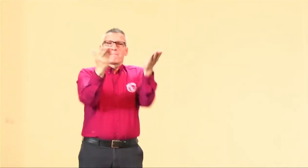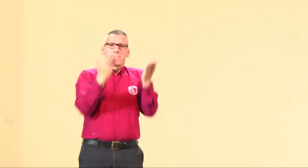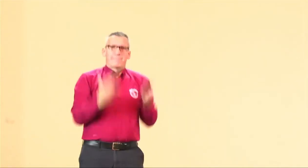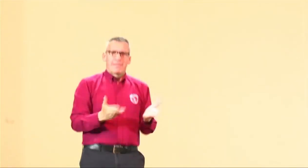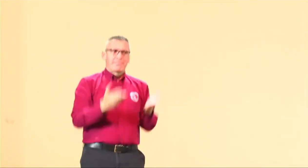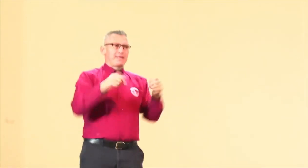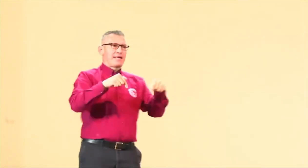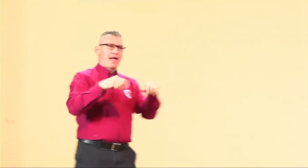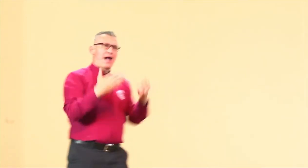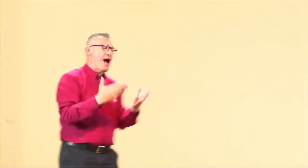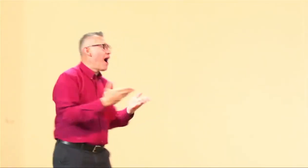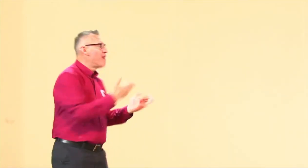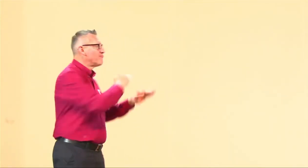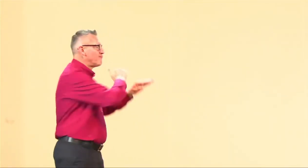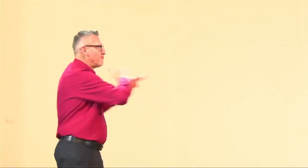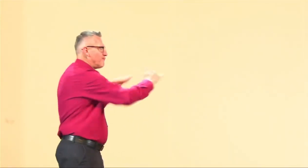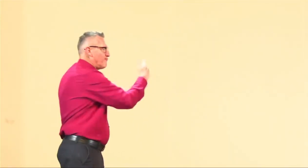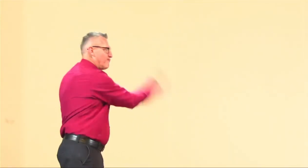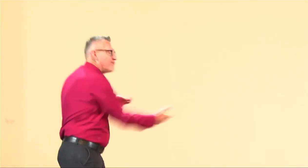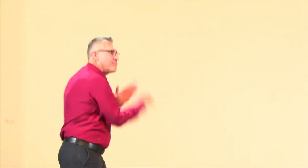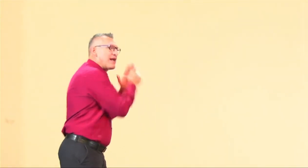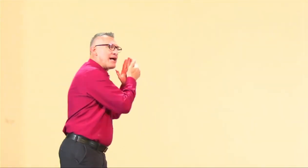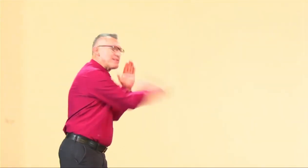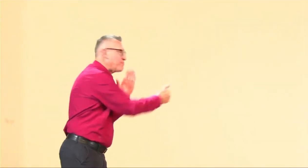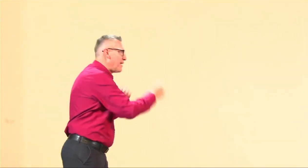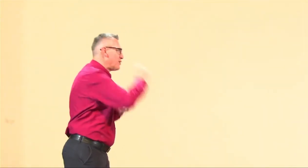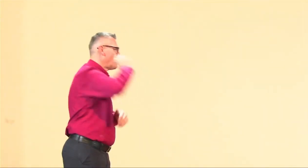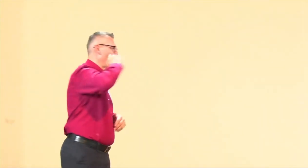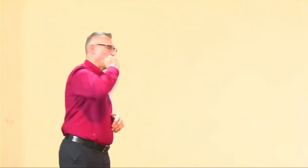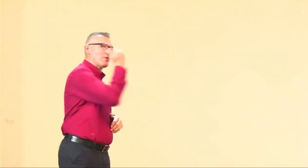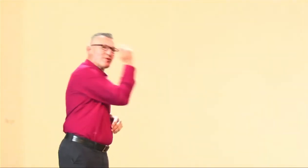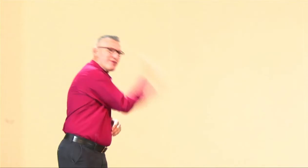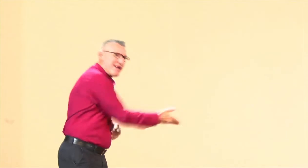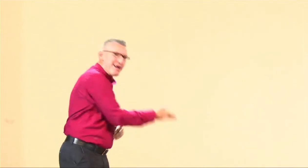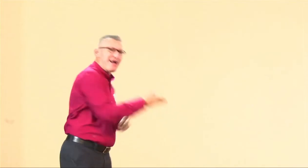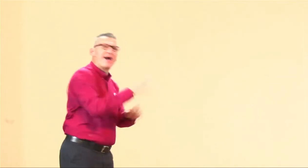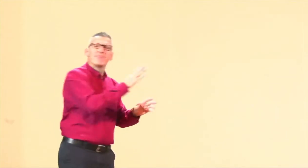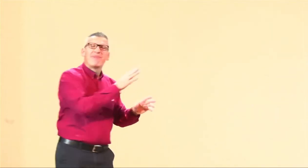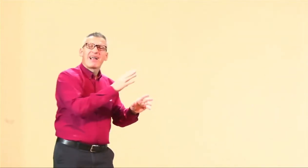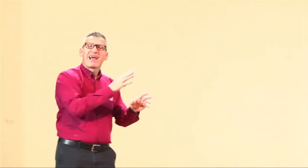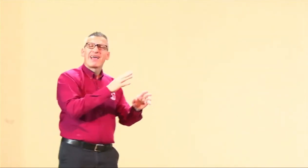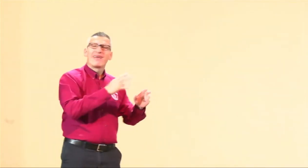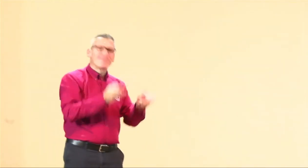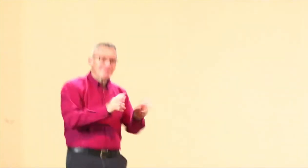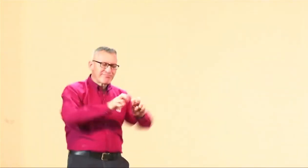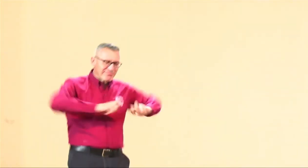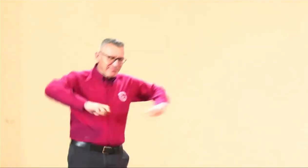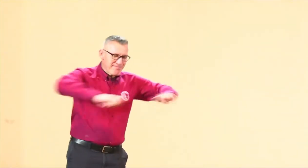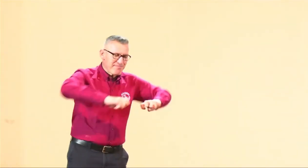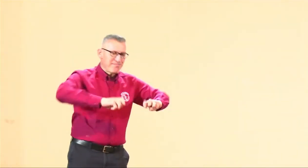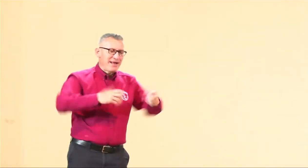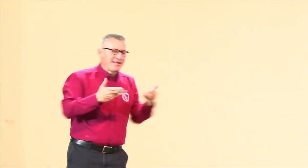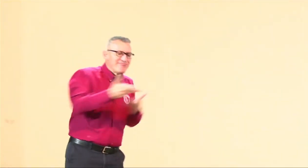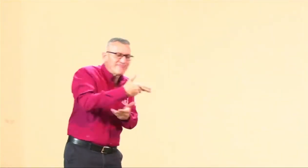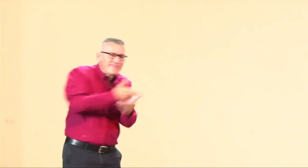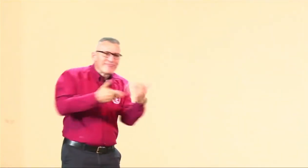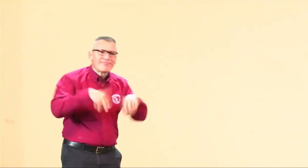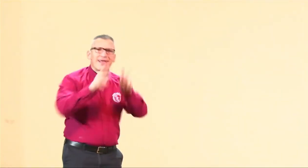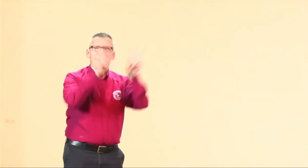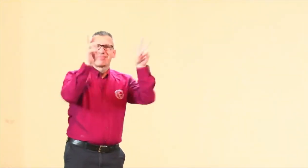Nosotros, como Federación Nacional de Sordos de Colombia, les da la bienvenida a ustedes y también a los expertos y expertas que